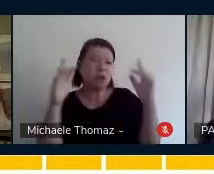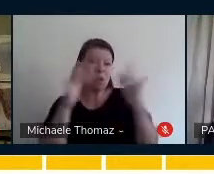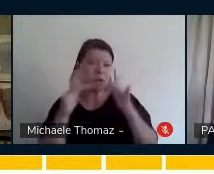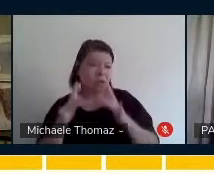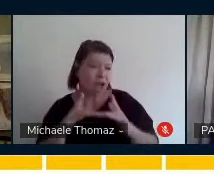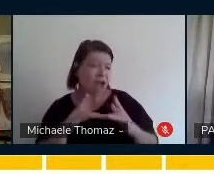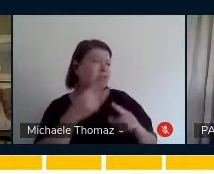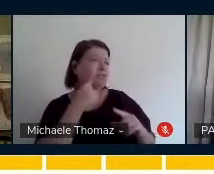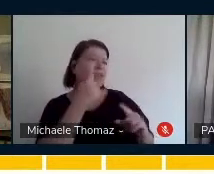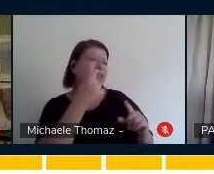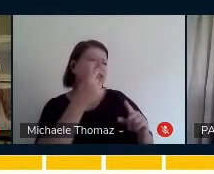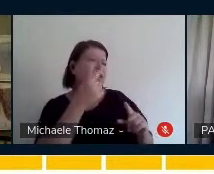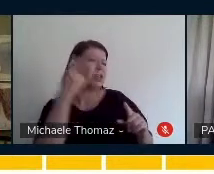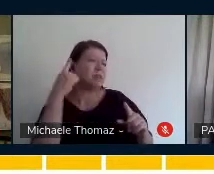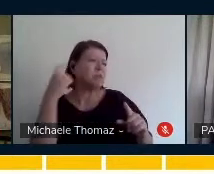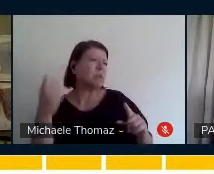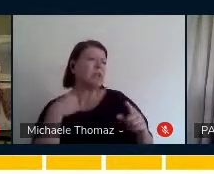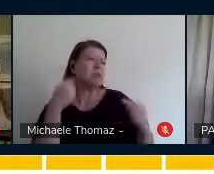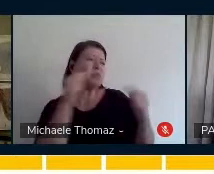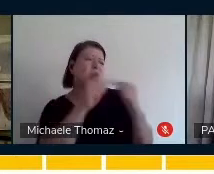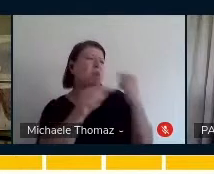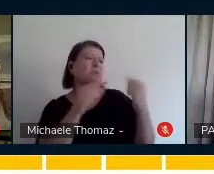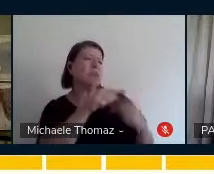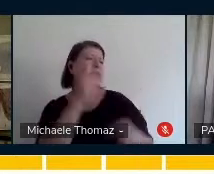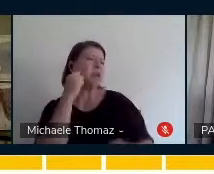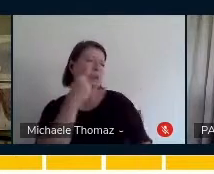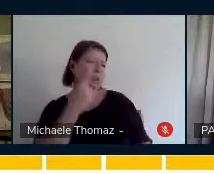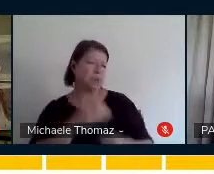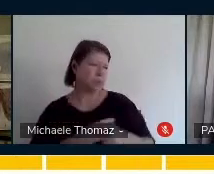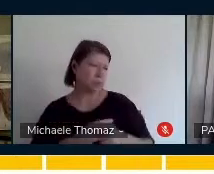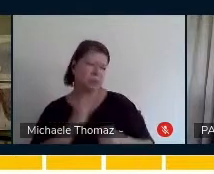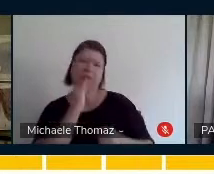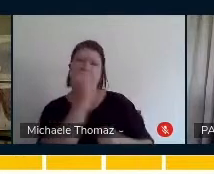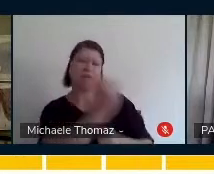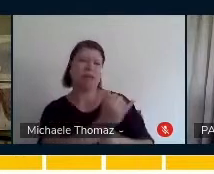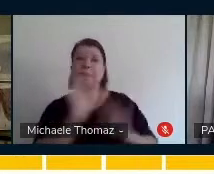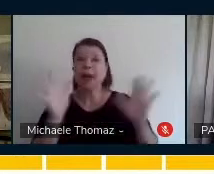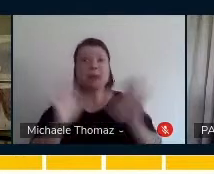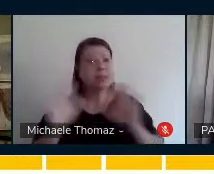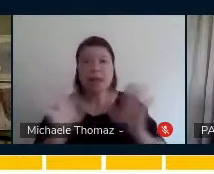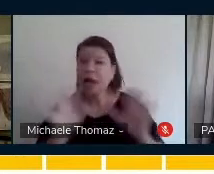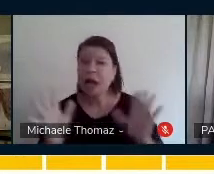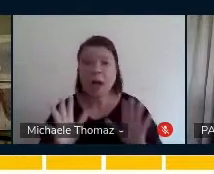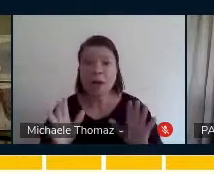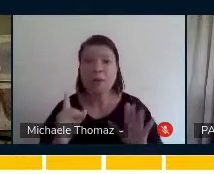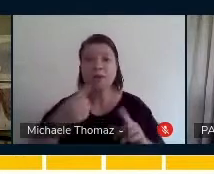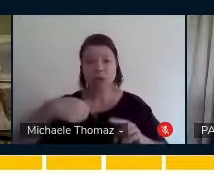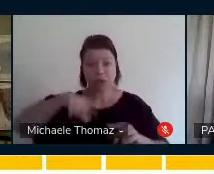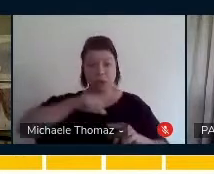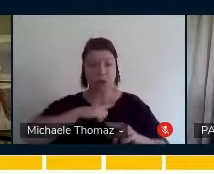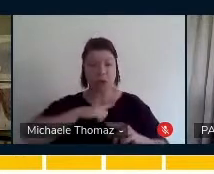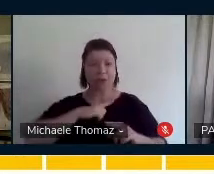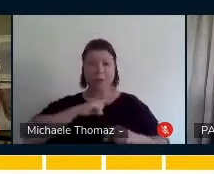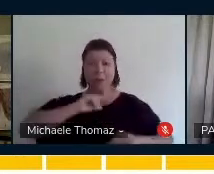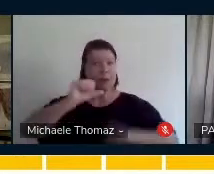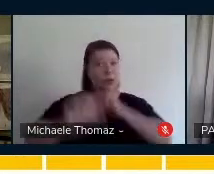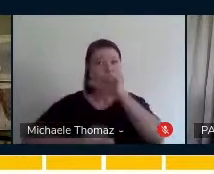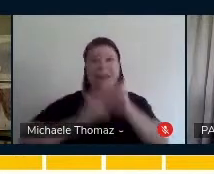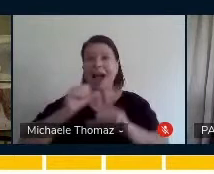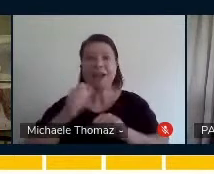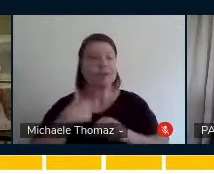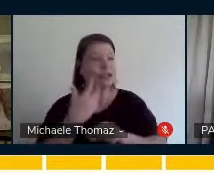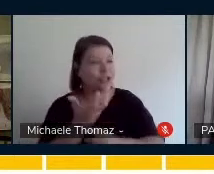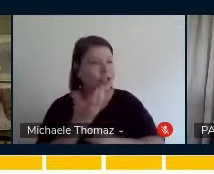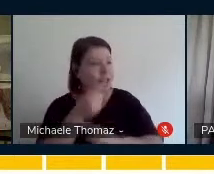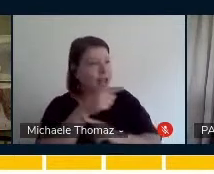não te cabe. E não, sempre a gente está considerando as experiências e vivências sonoras que ela traz